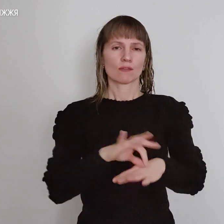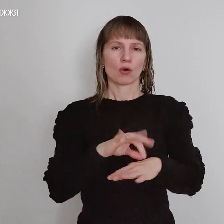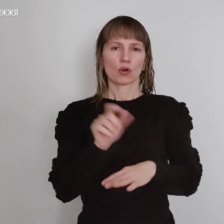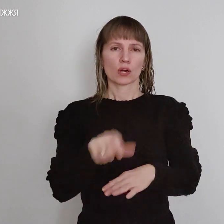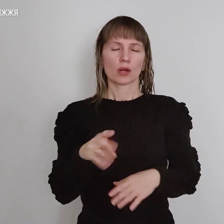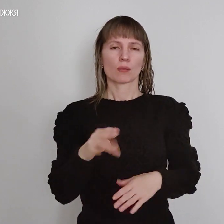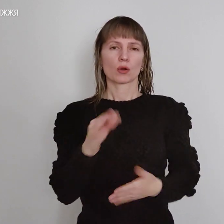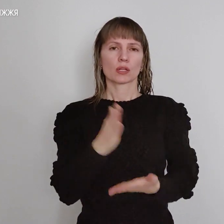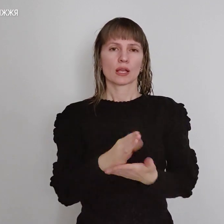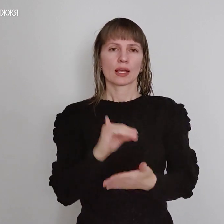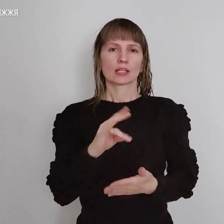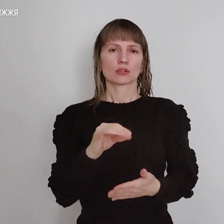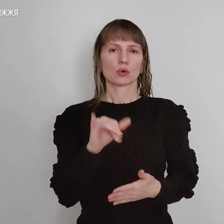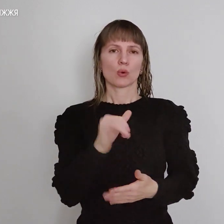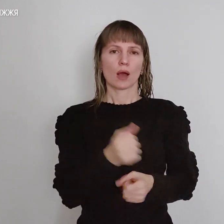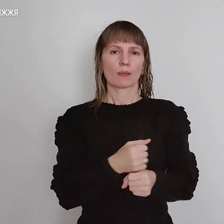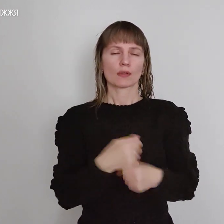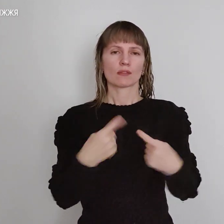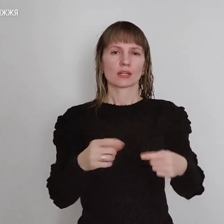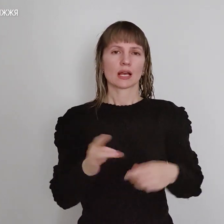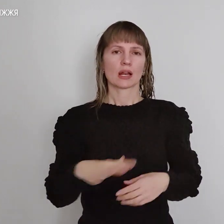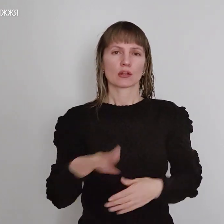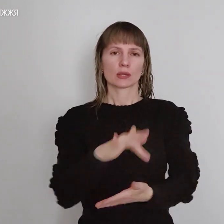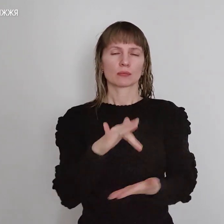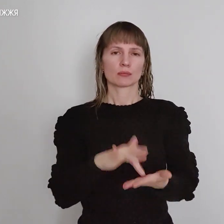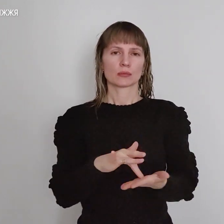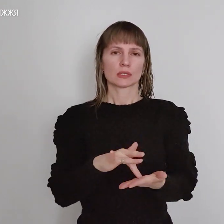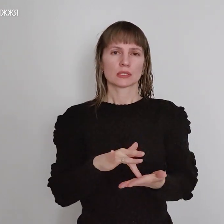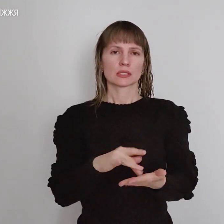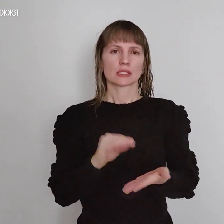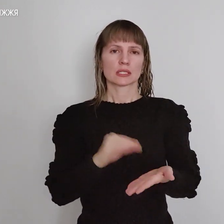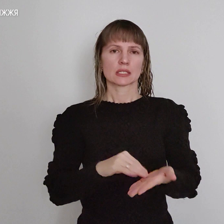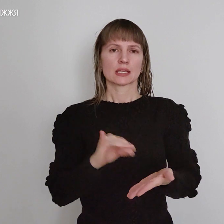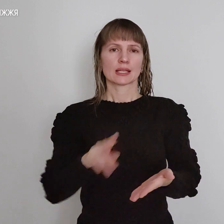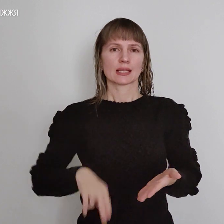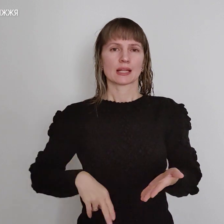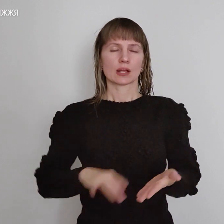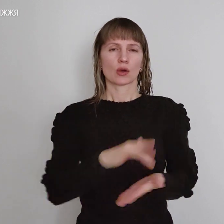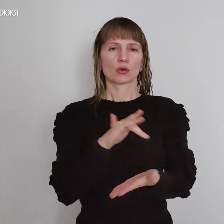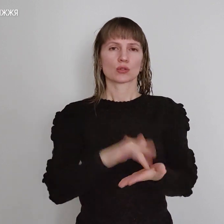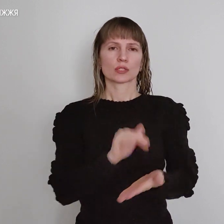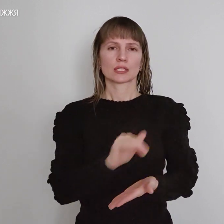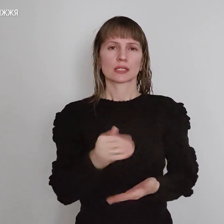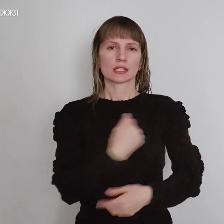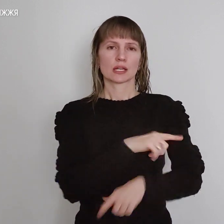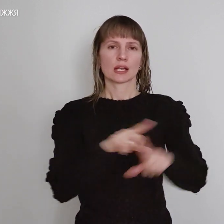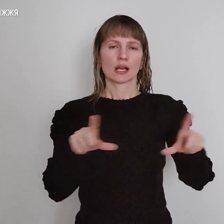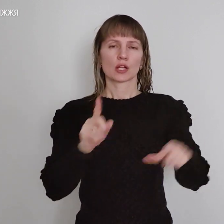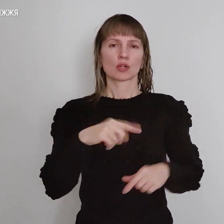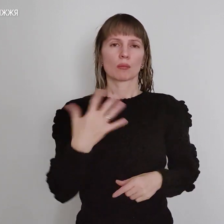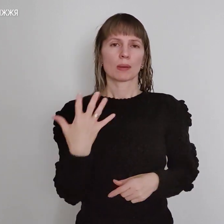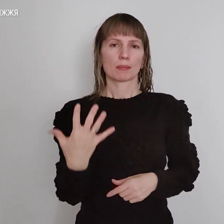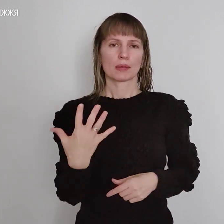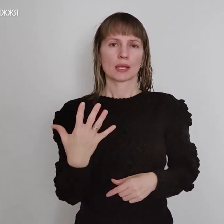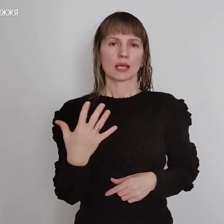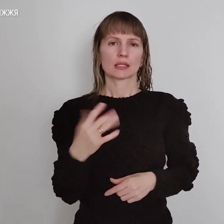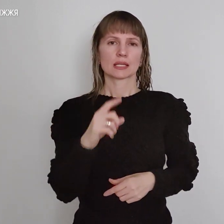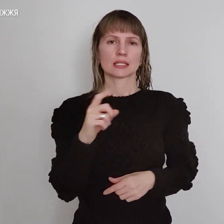інсуліну у аптеках у різних районах міста, зазначив і директор міської дитячої лікарні номер 5 Андрій Запорожченко.